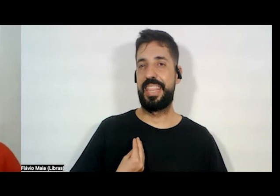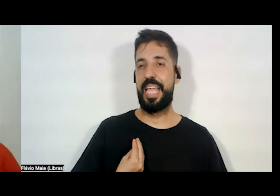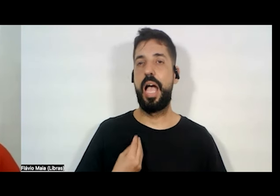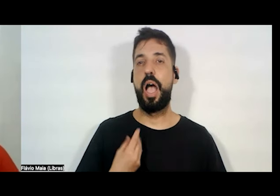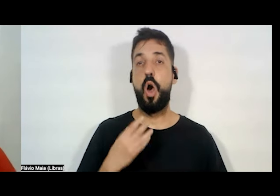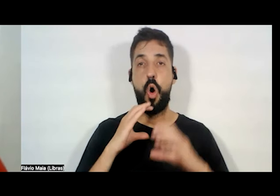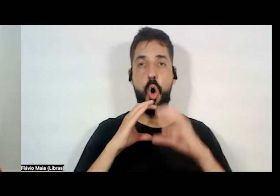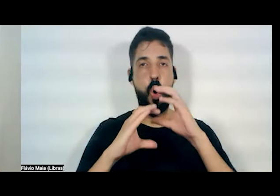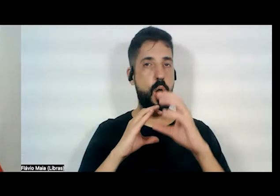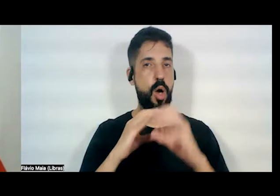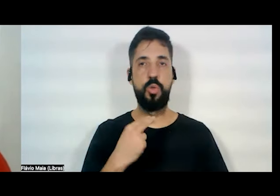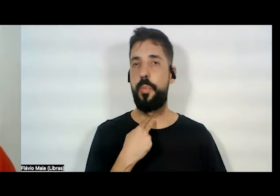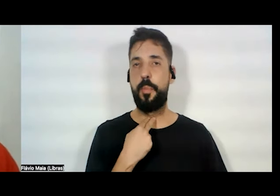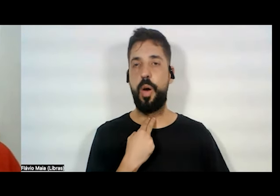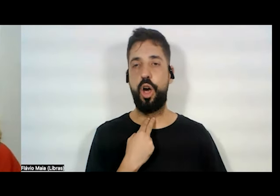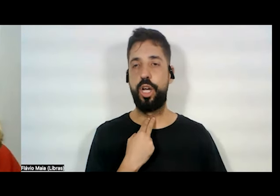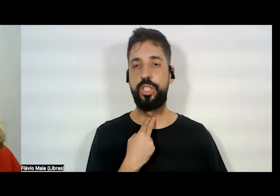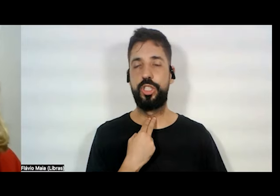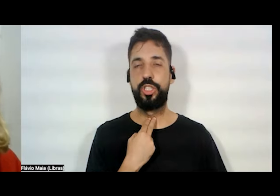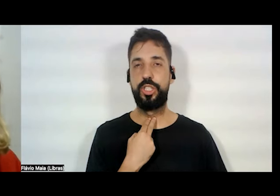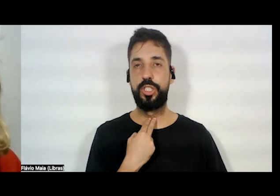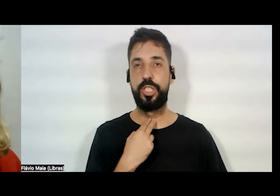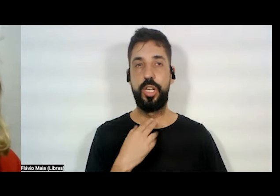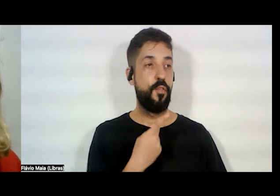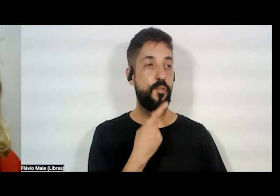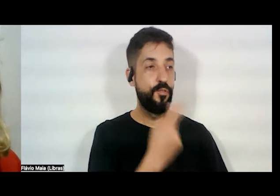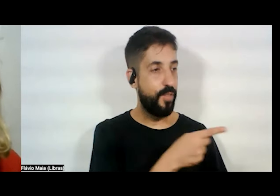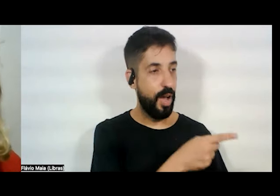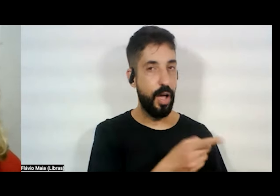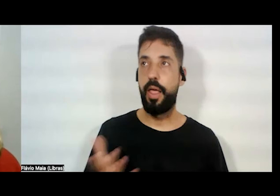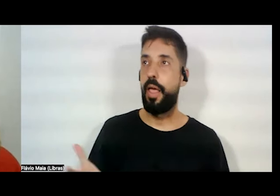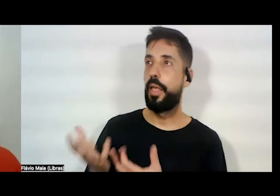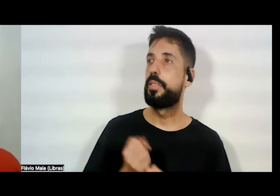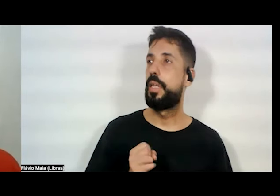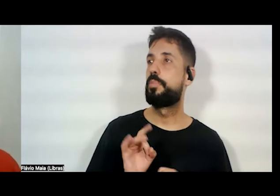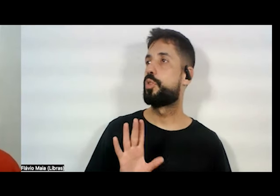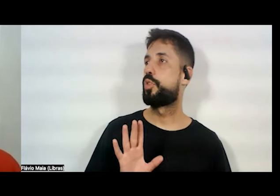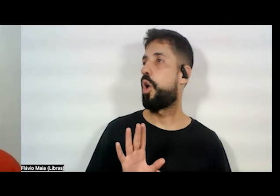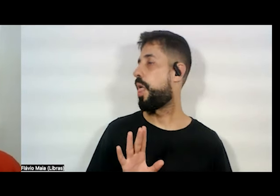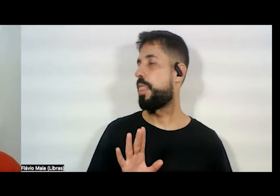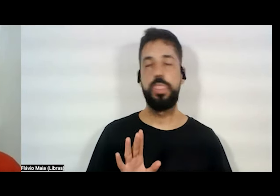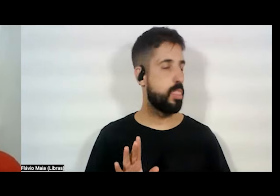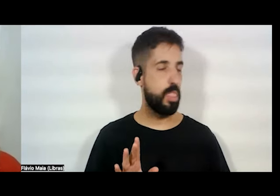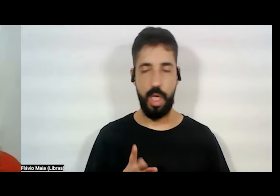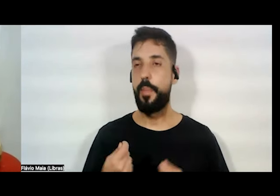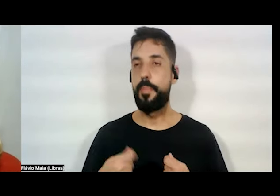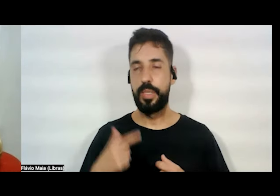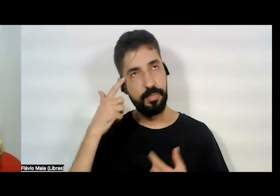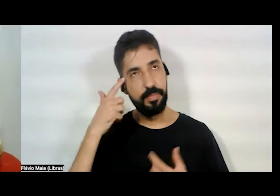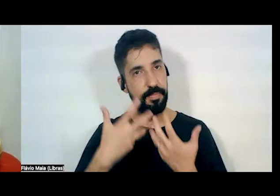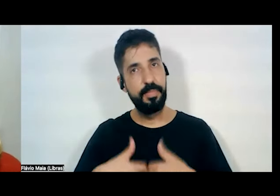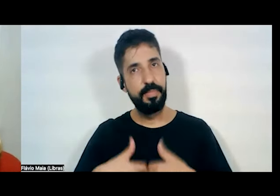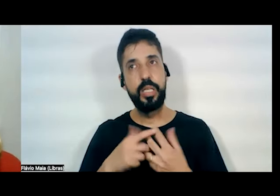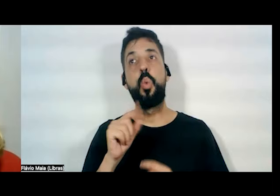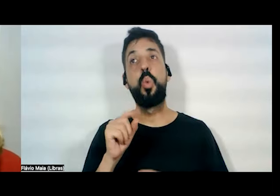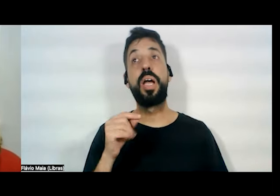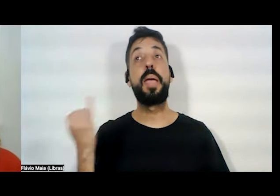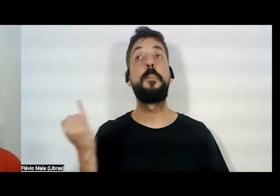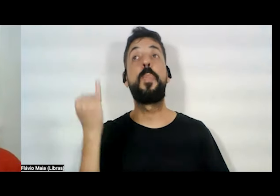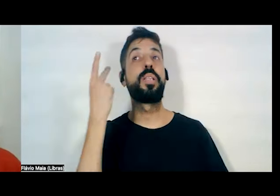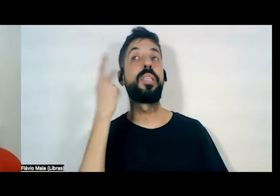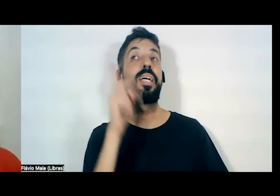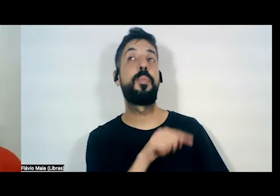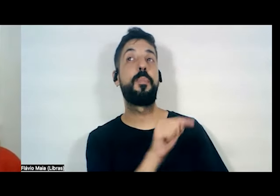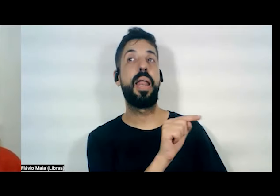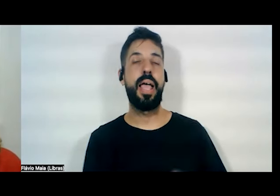pode ser algo que eu diga e pessoa receba. Não. Eu tenho que pensar no que importa para a pessoa, me